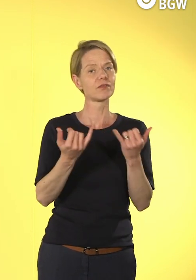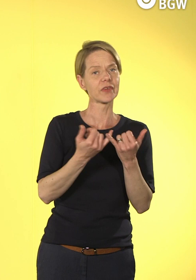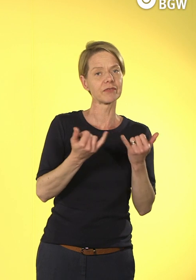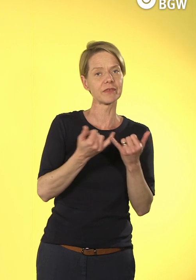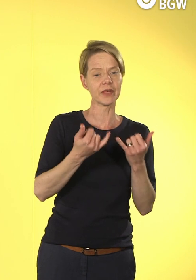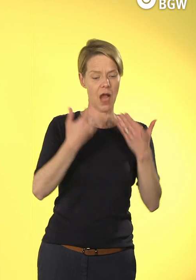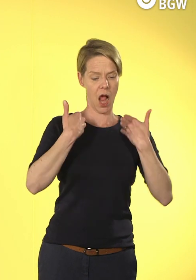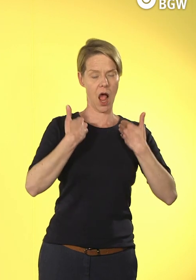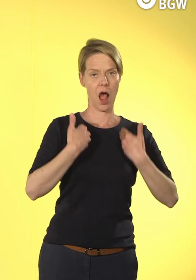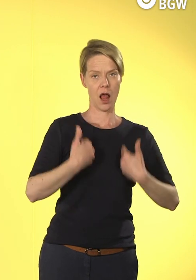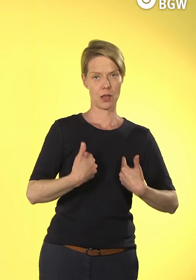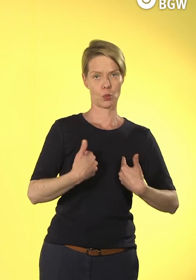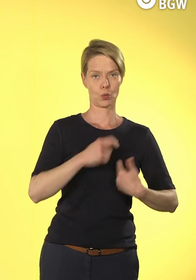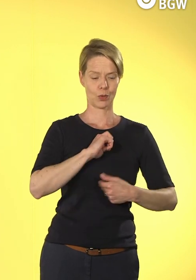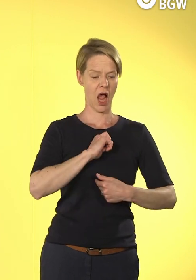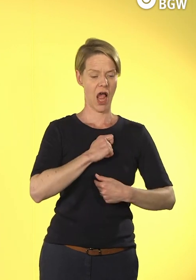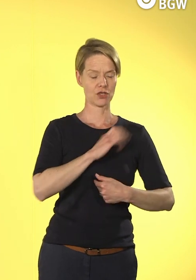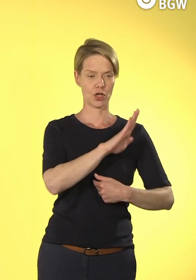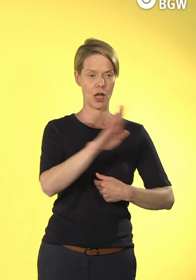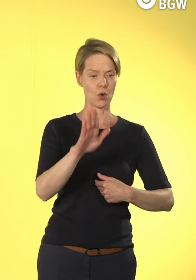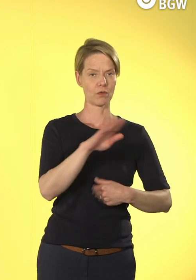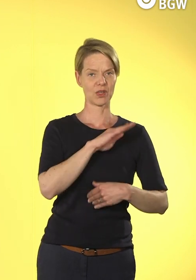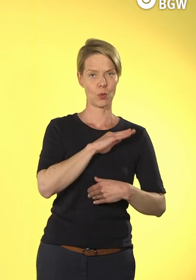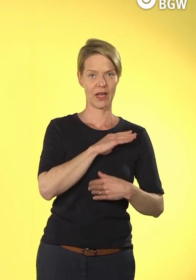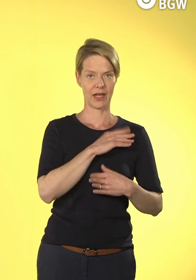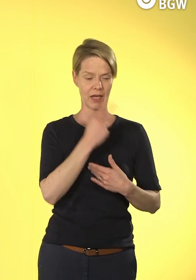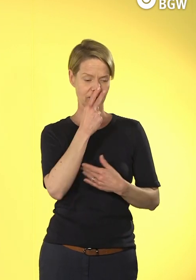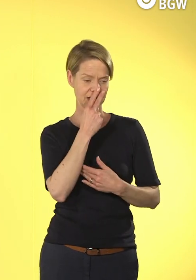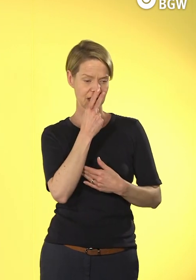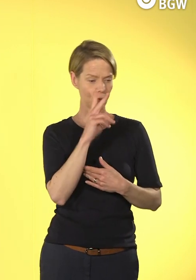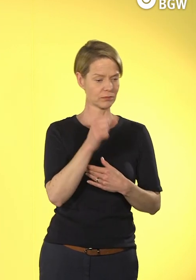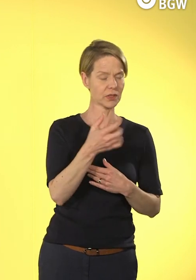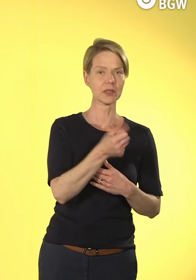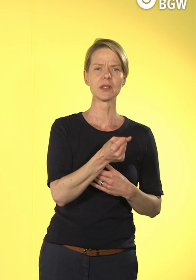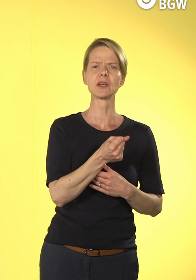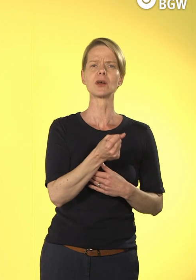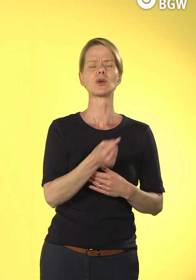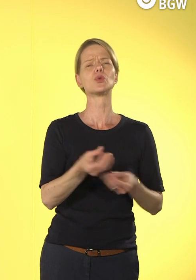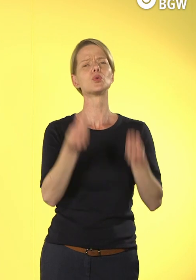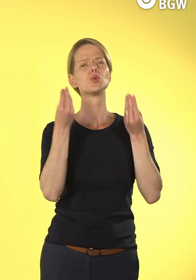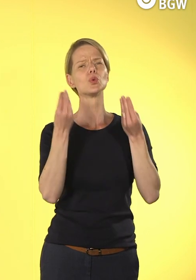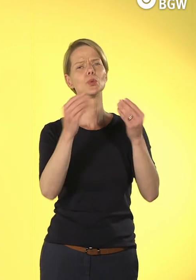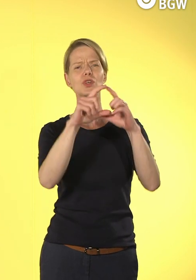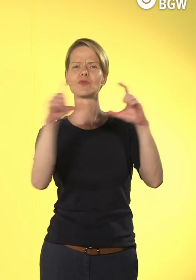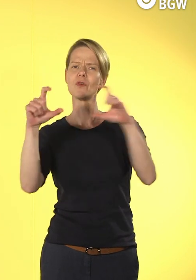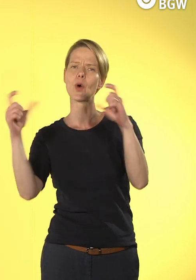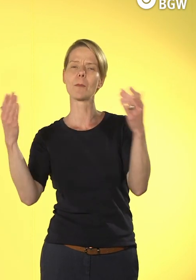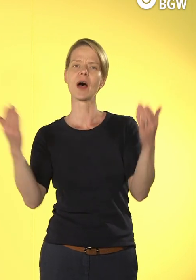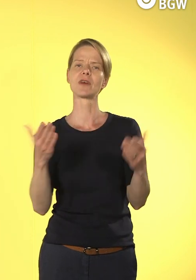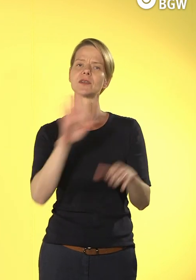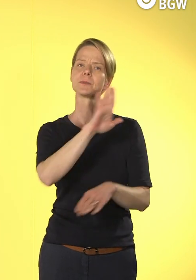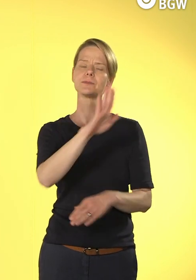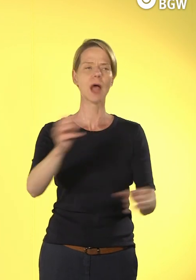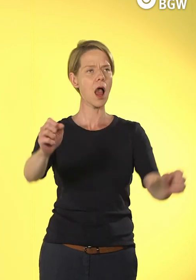ja, wenn viele von Ihnen haben oder eine Unternehmenspolitik, eine Unternehmensphilosophie, eine Vision, eine Mission.